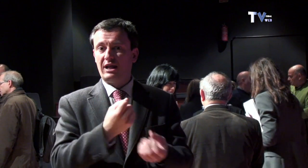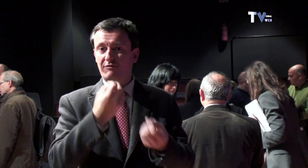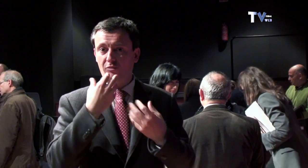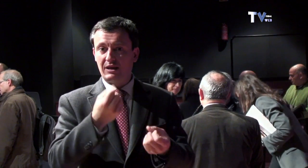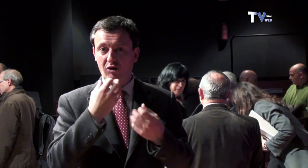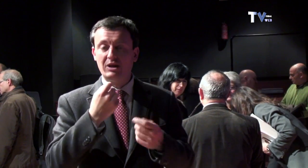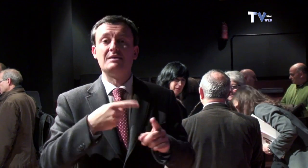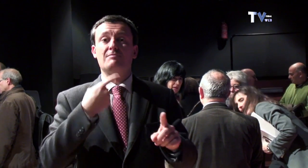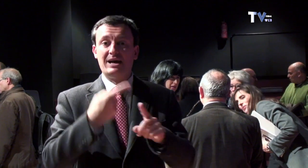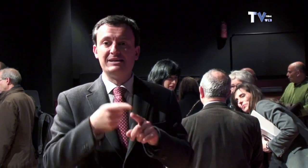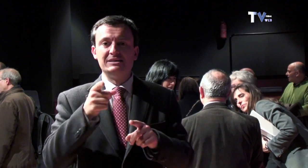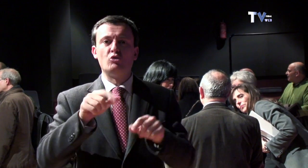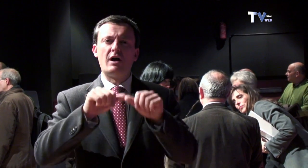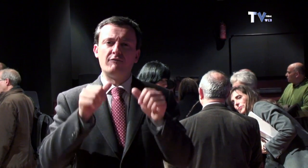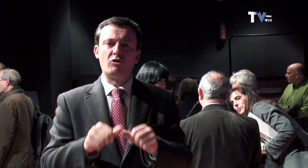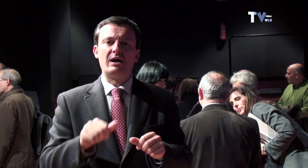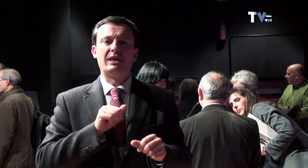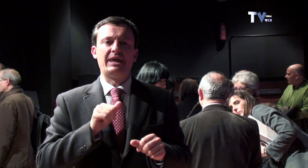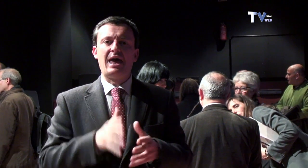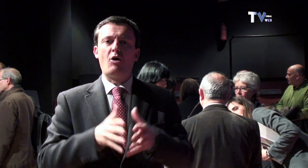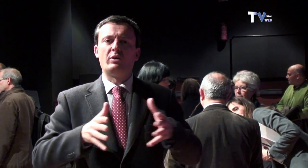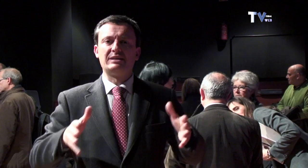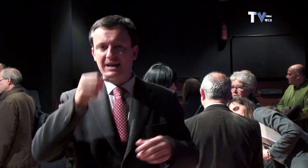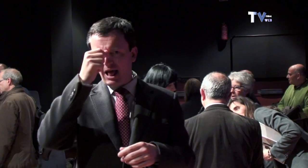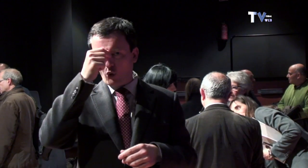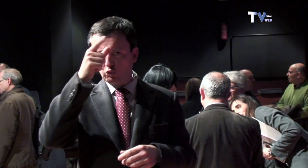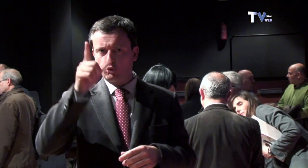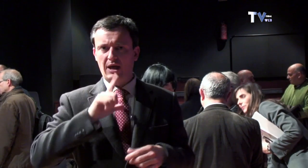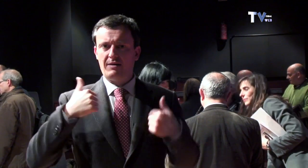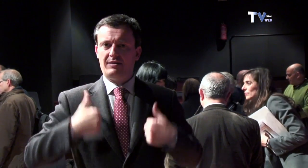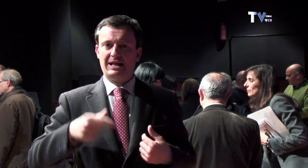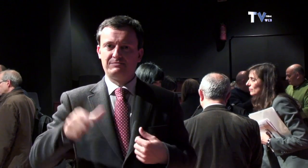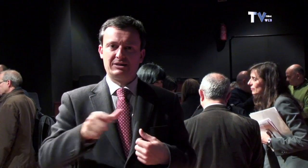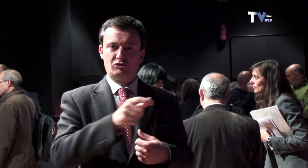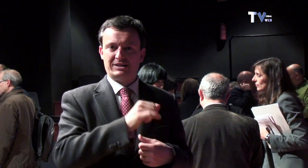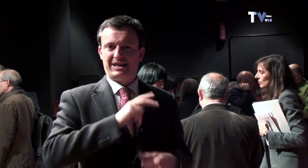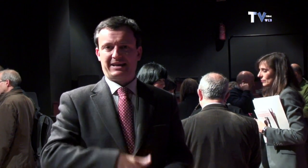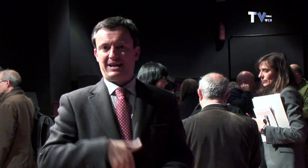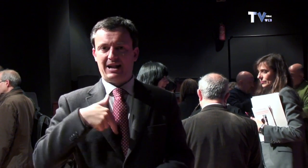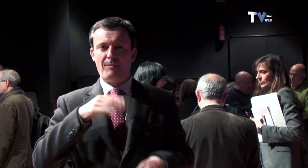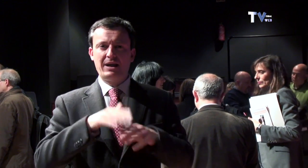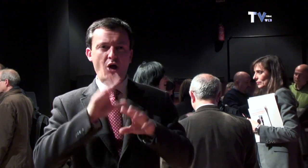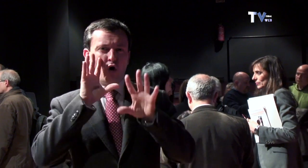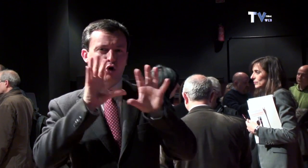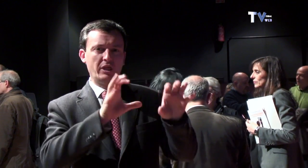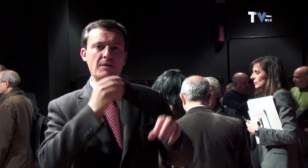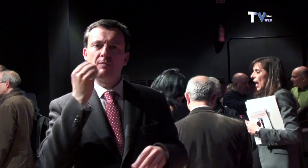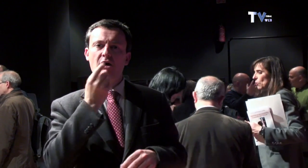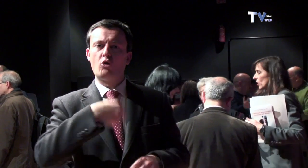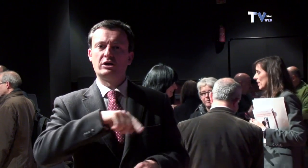també tenim dret a anar als museus i rebre tota la informació. A més és una manera d'augmentar la cultura dels individus